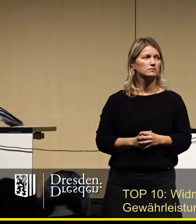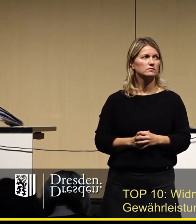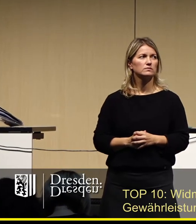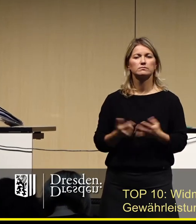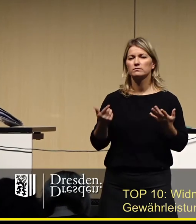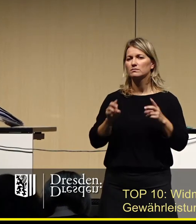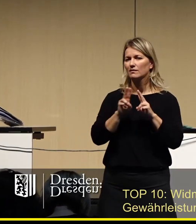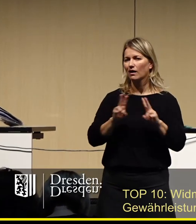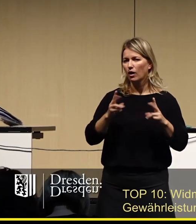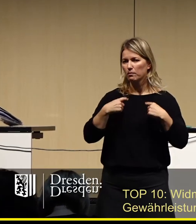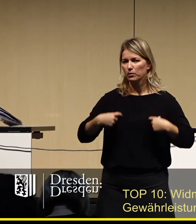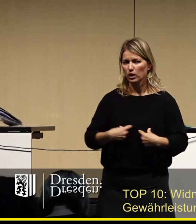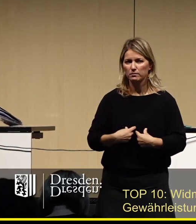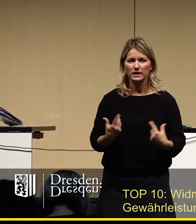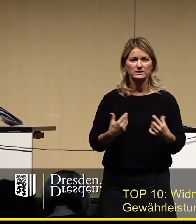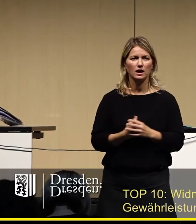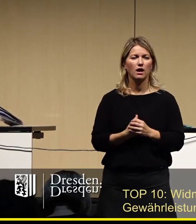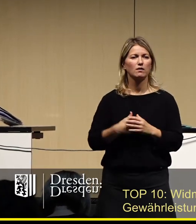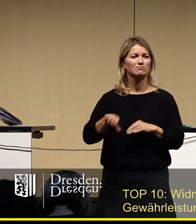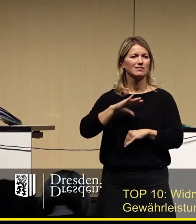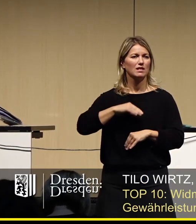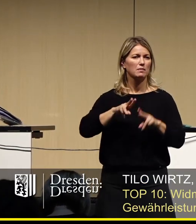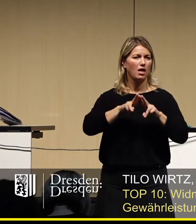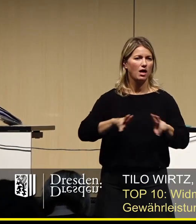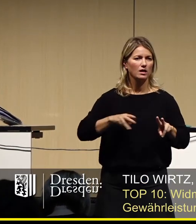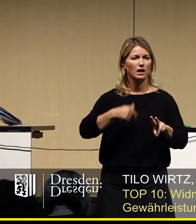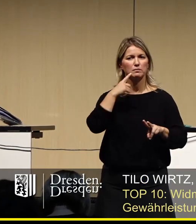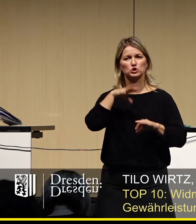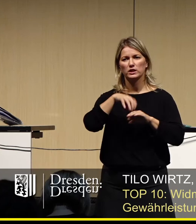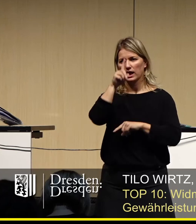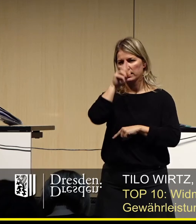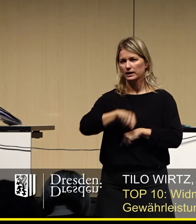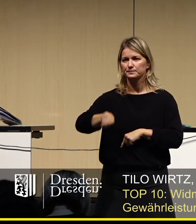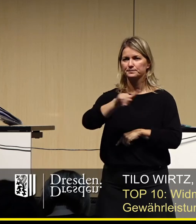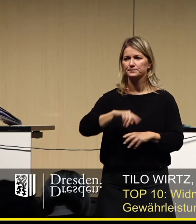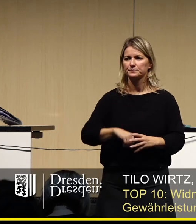Sehr geehrter Herr Oberbürgermeister, sehr geehrte Damen und Herren, liebe Stadträteinnen, liebe Stadträte.